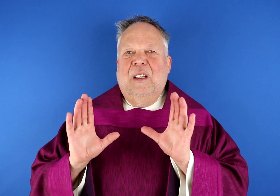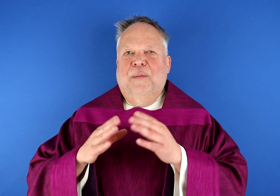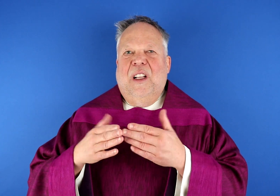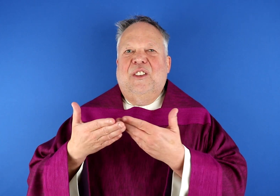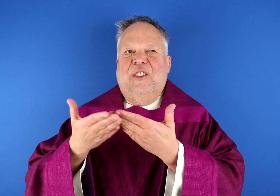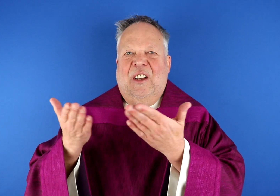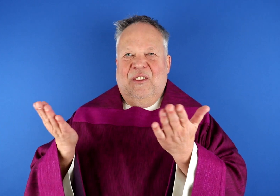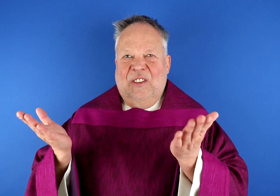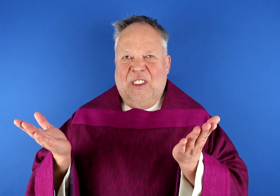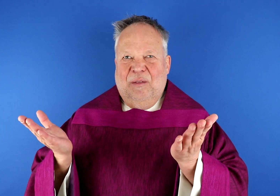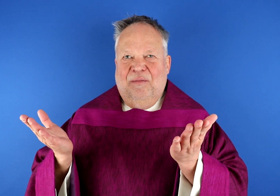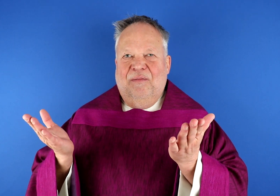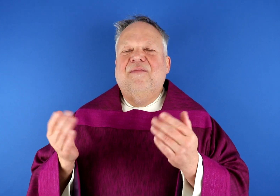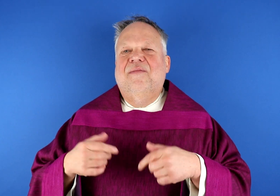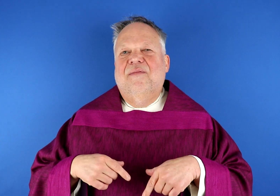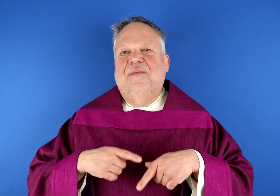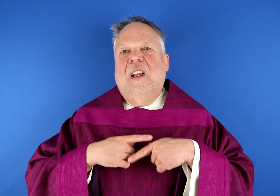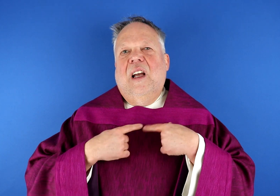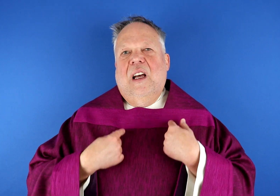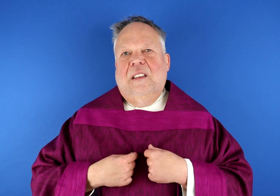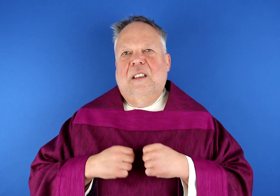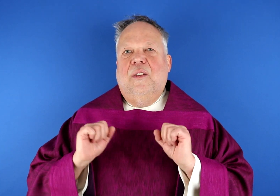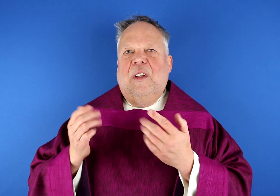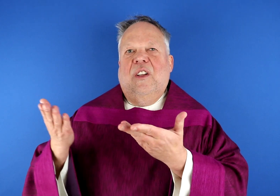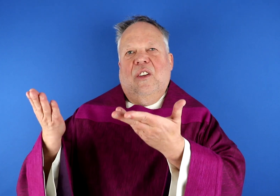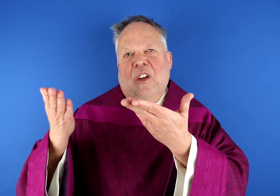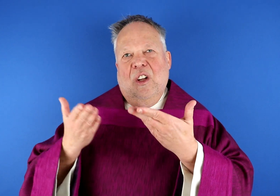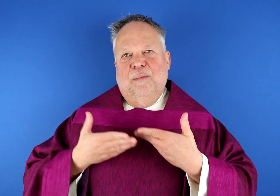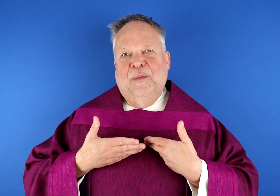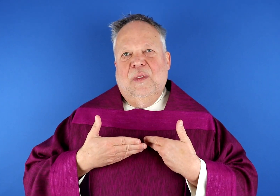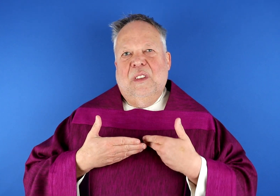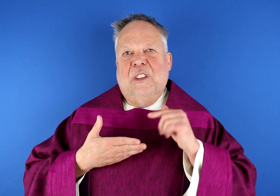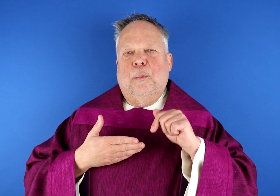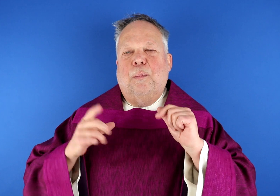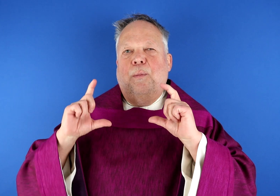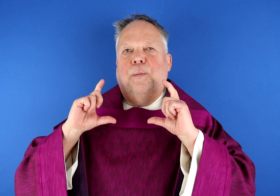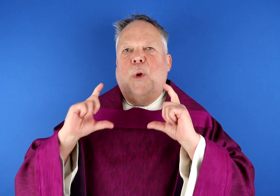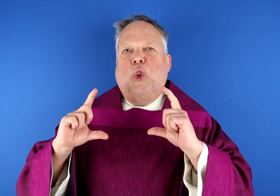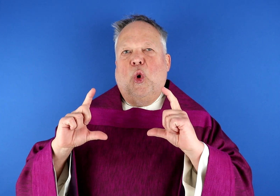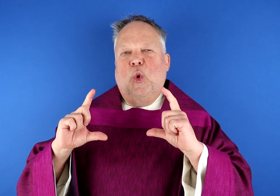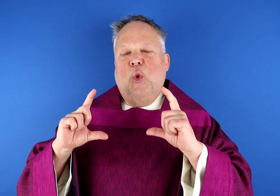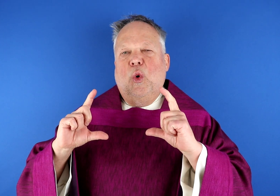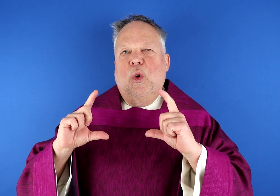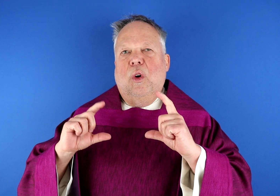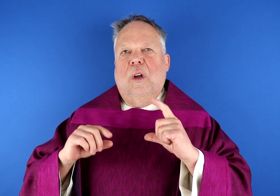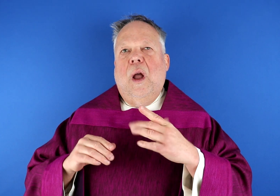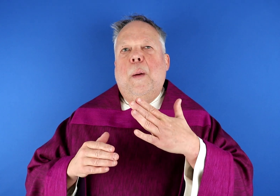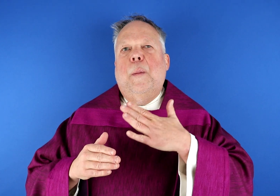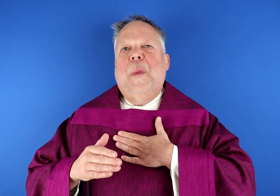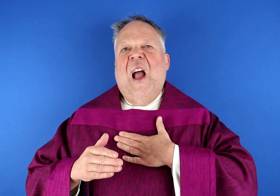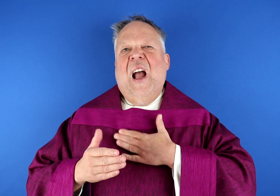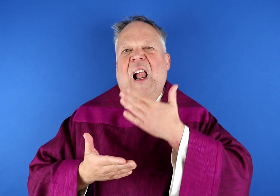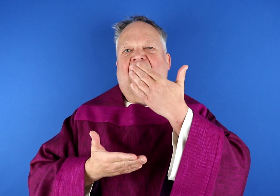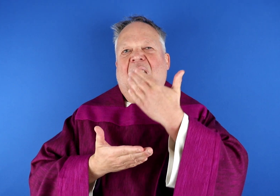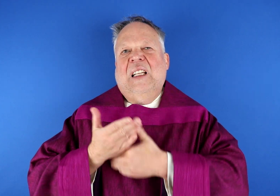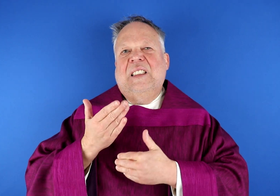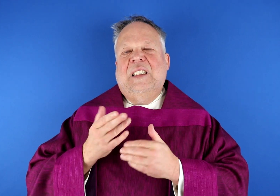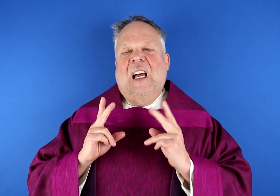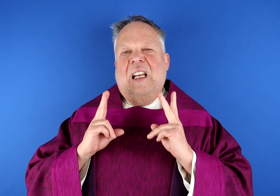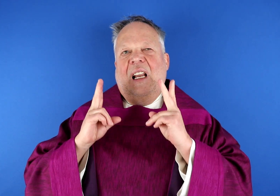Liebe Gebärdensprachgemeinschaft, herzlich willkommen zu unserem heutigen Motto